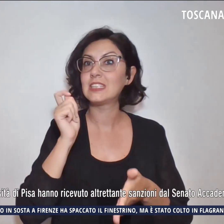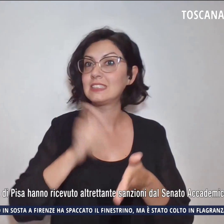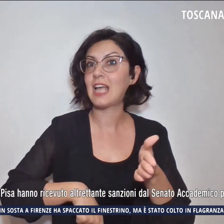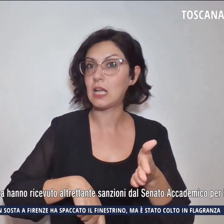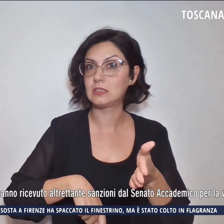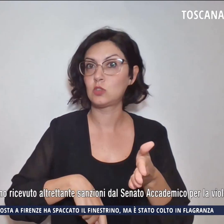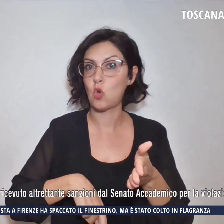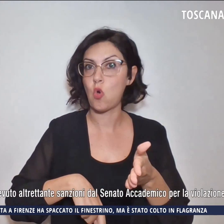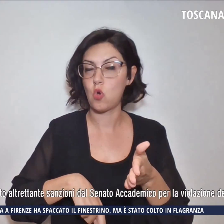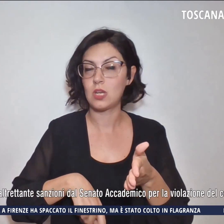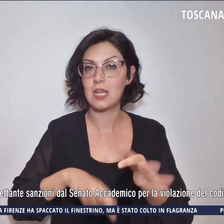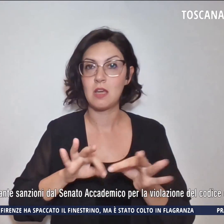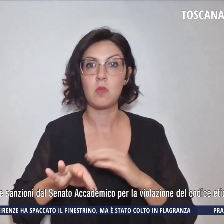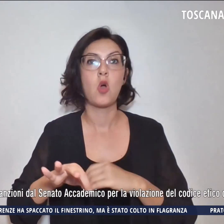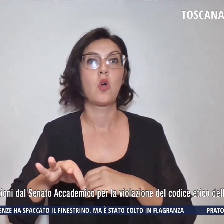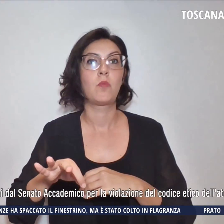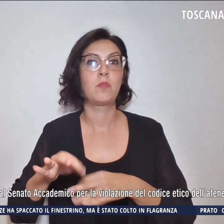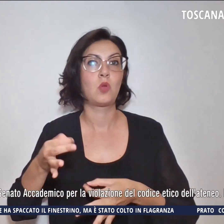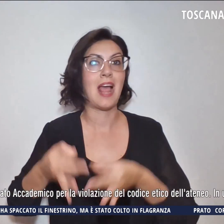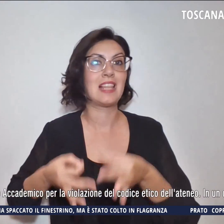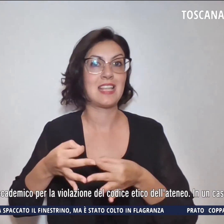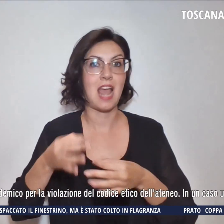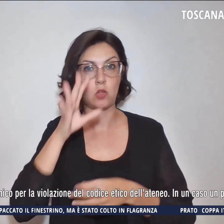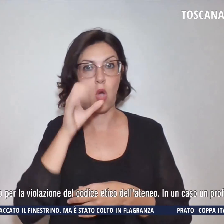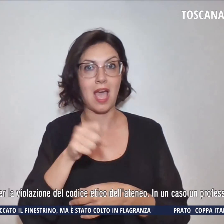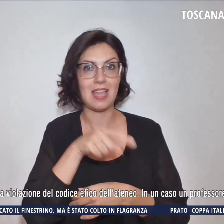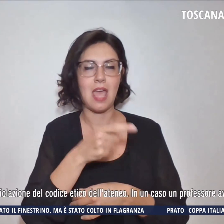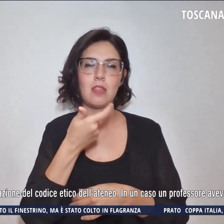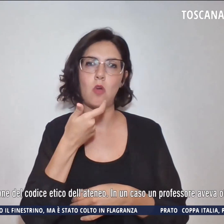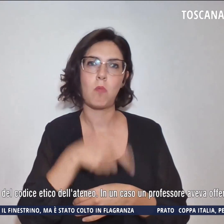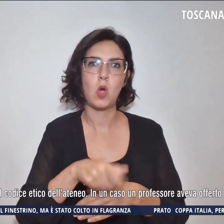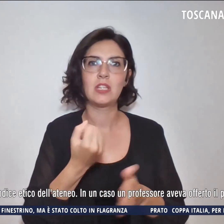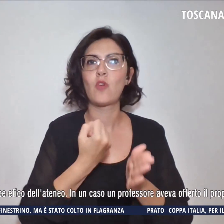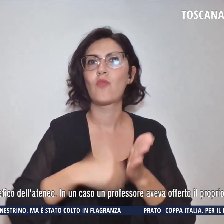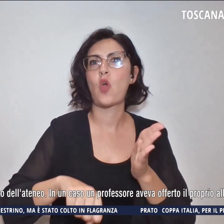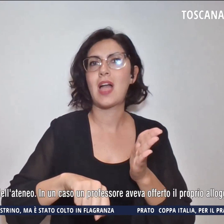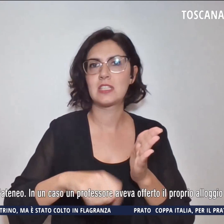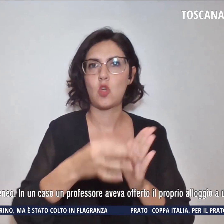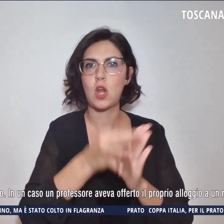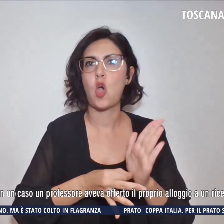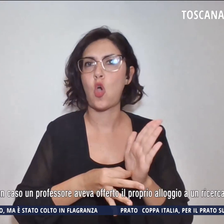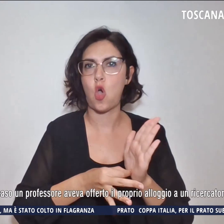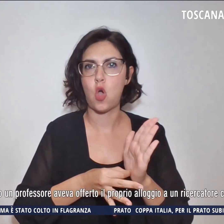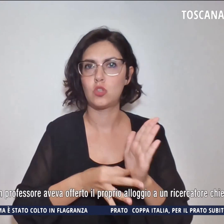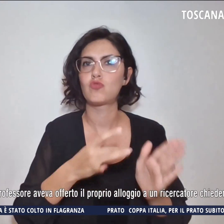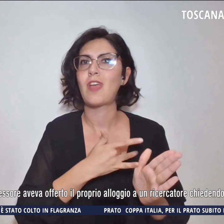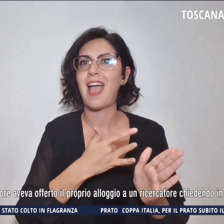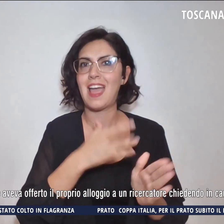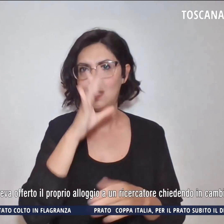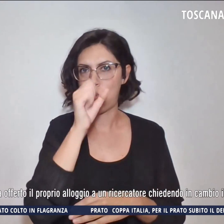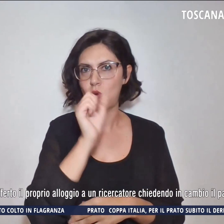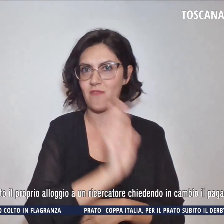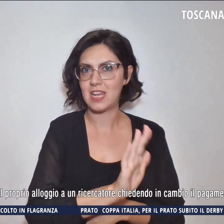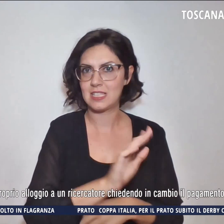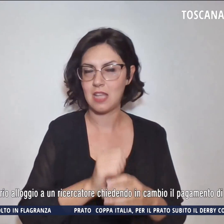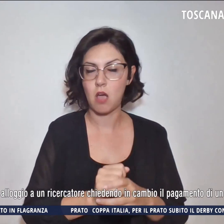accademico per la violazione del codice etico dell'Ateneo. In un caso un professore aveva